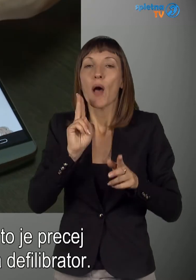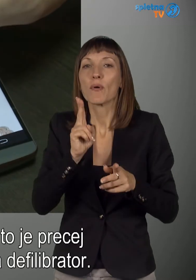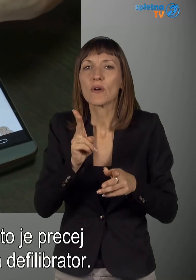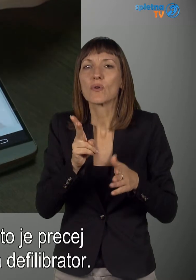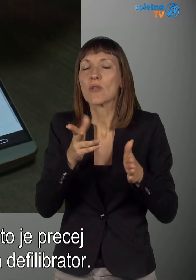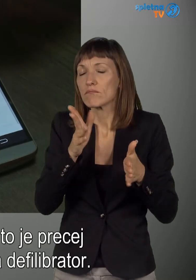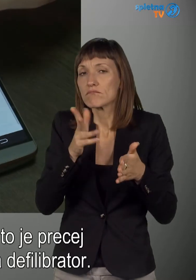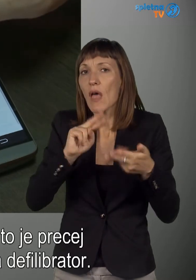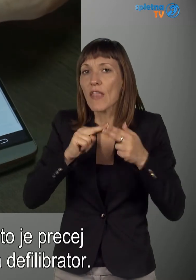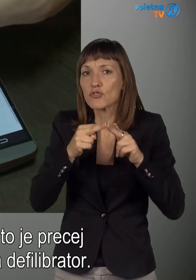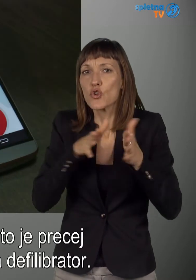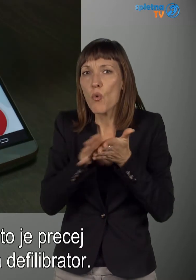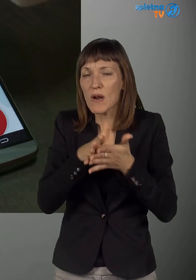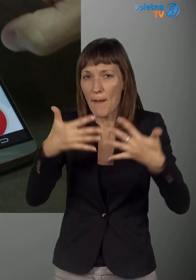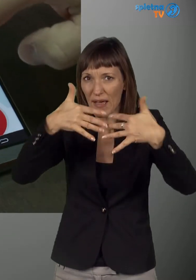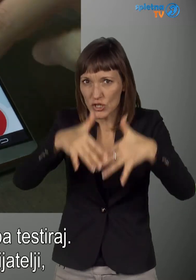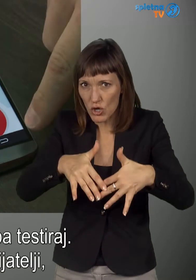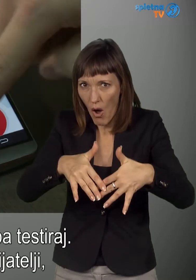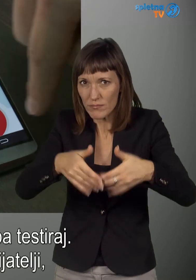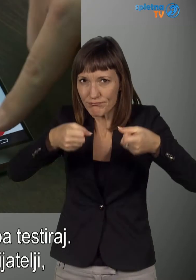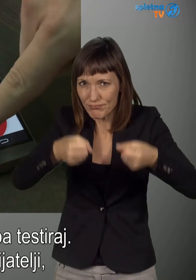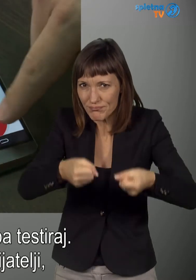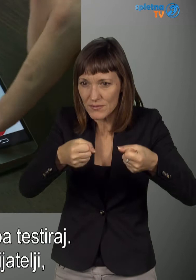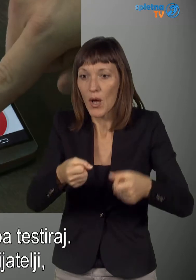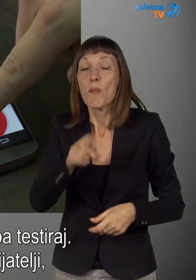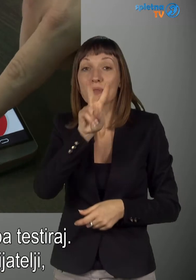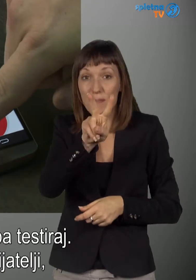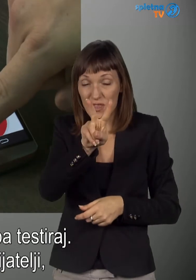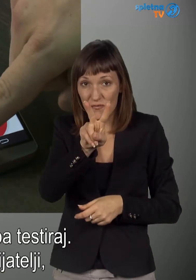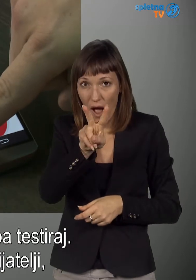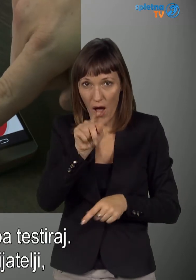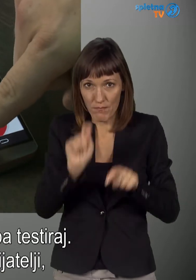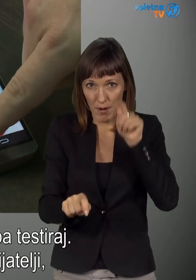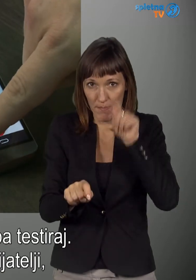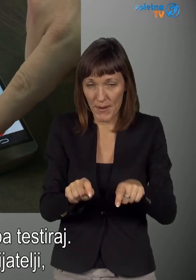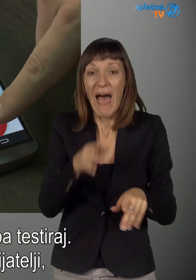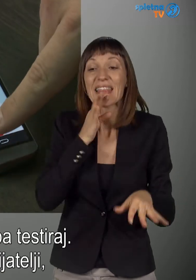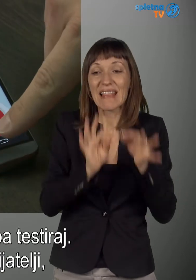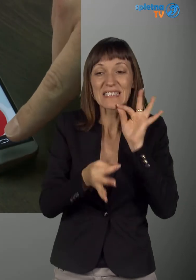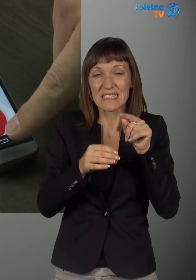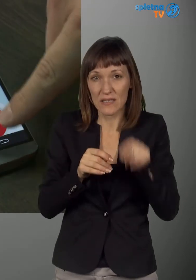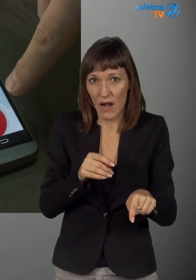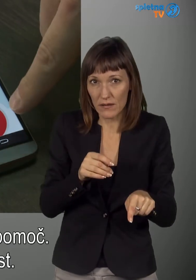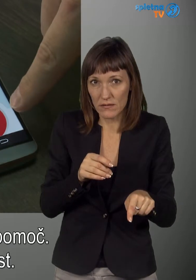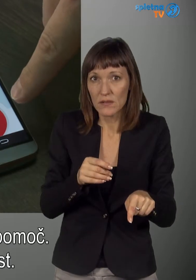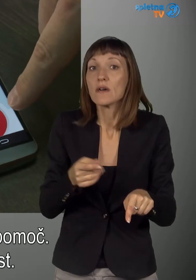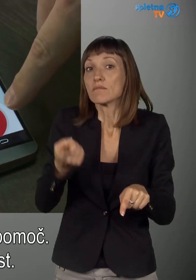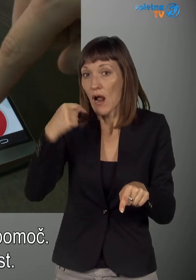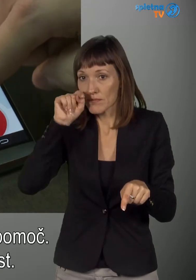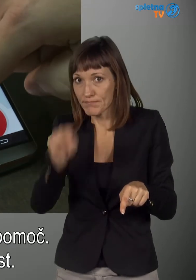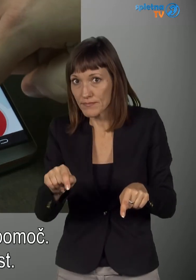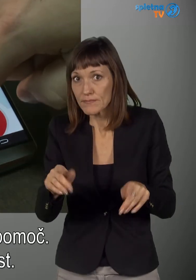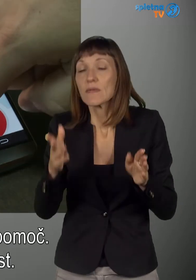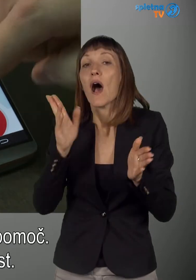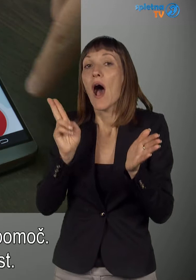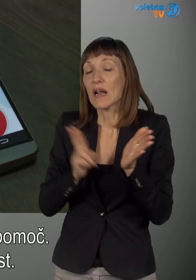Kako se uporablja defibrilator? Potem imamo gumb, dva gumba. Testiraj, lahko testiramo s prijatelji ali pa rabimo res